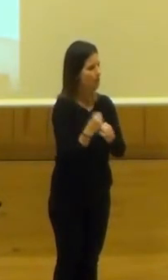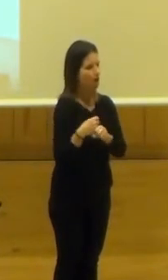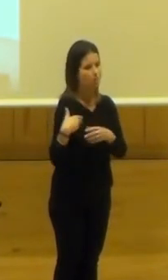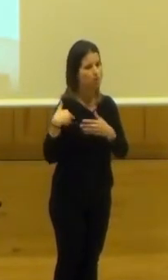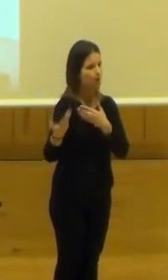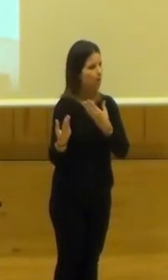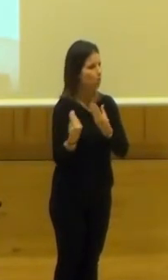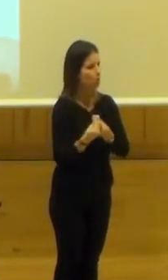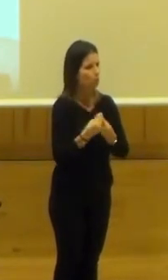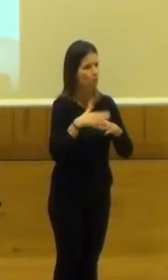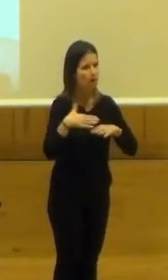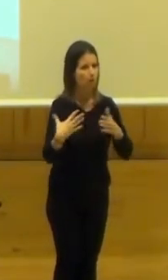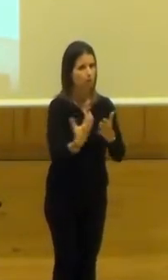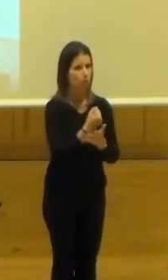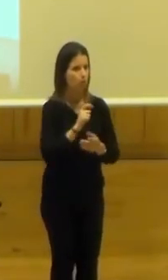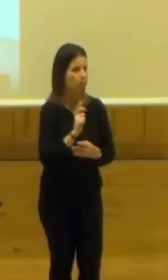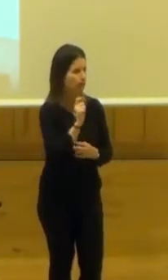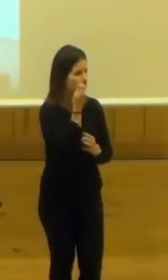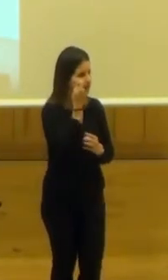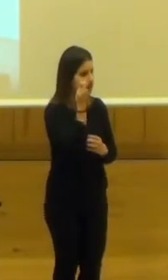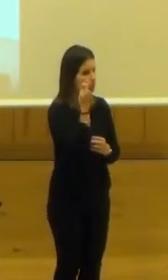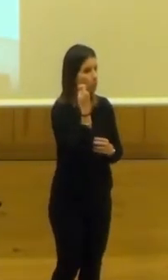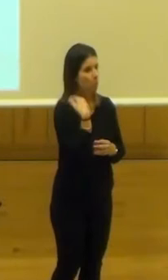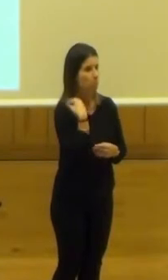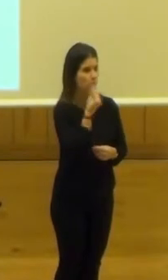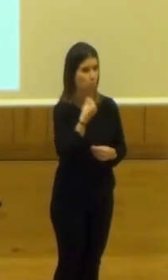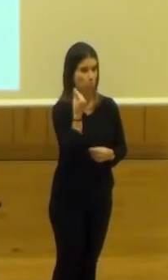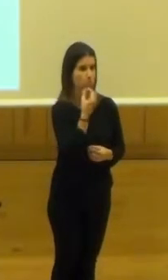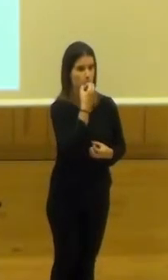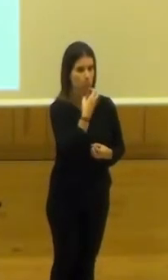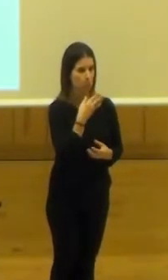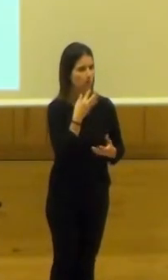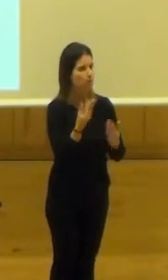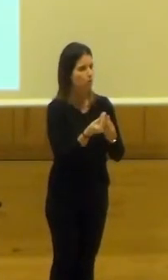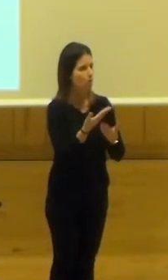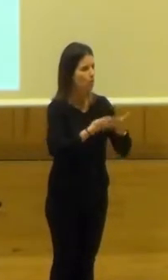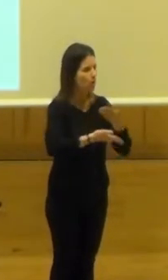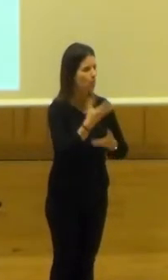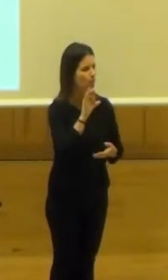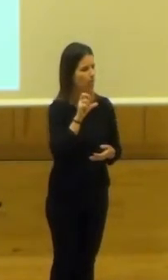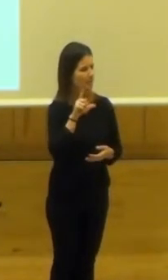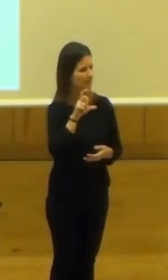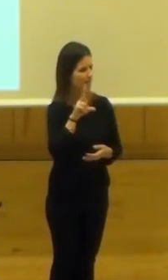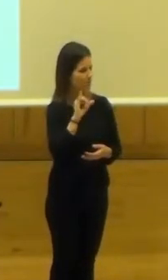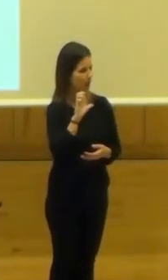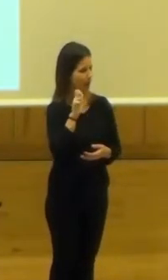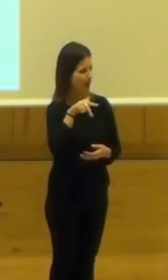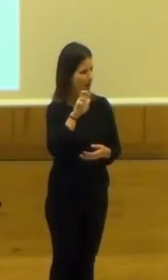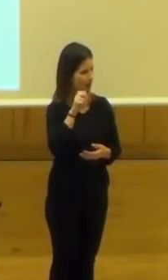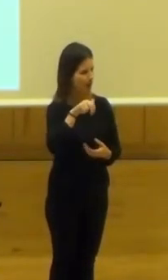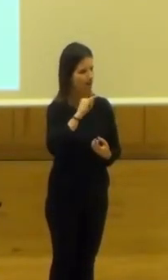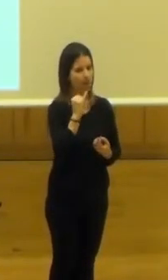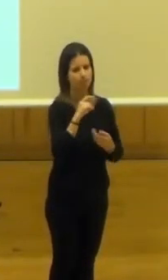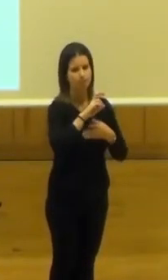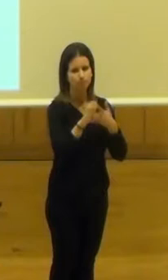que esto saliera como está saliendo, que yo creo que bastante bien, con la colaboración de Silvia, de Elena, de Javi, de Estrella, de